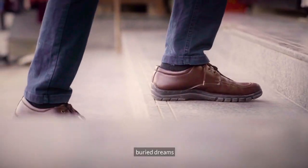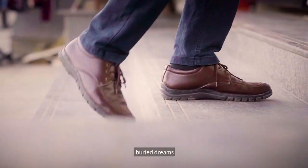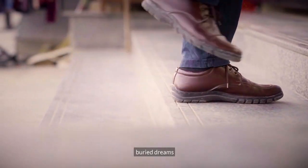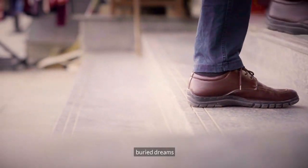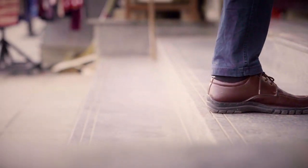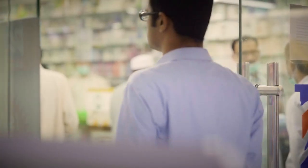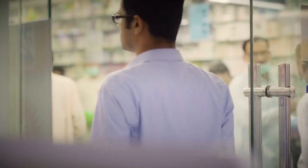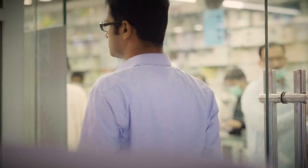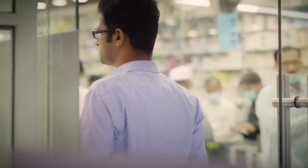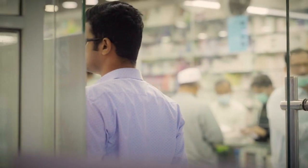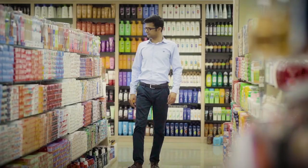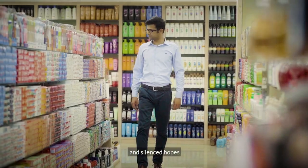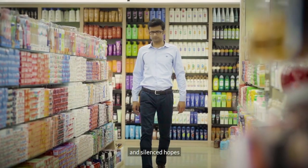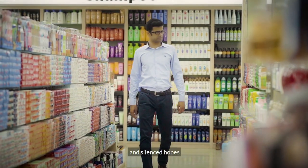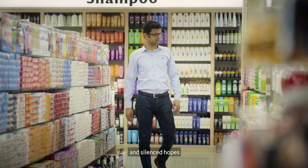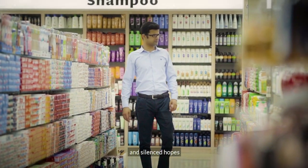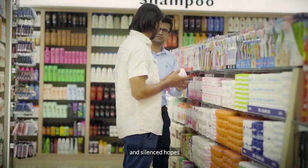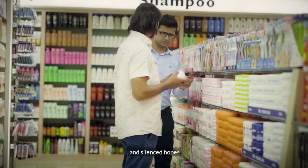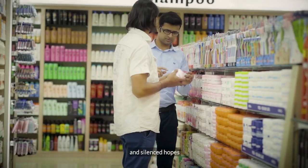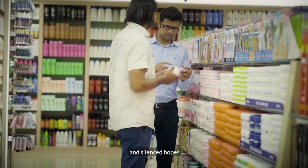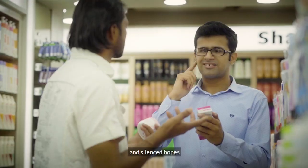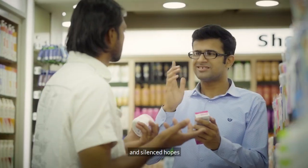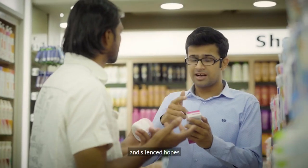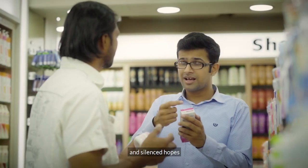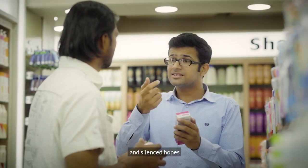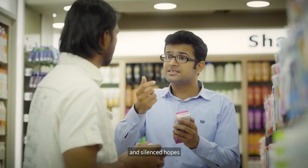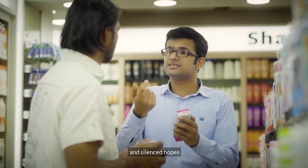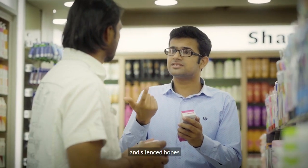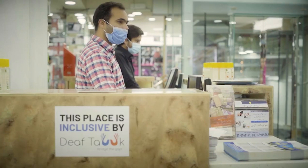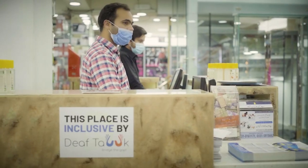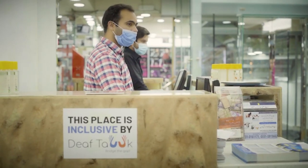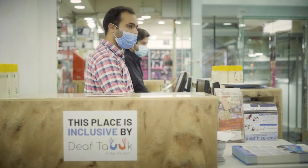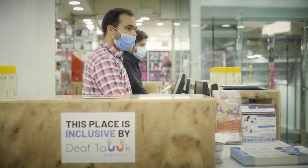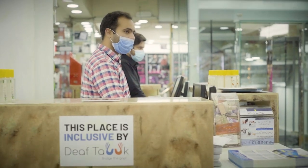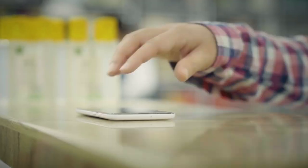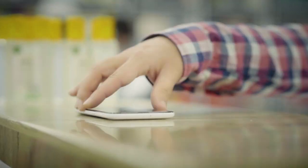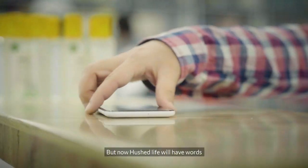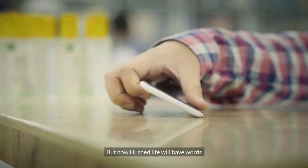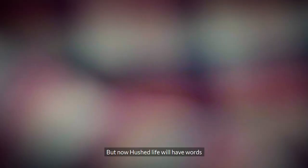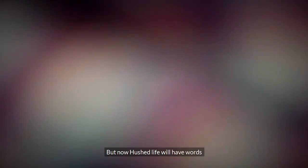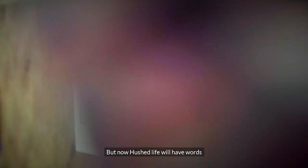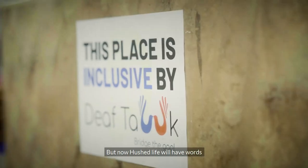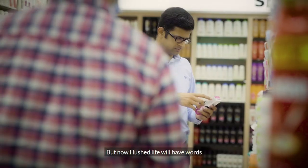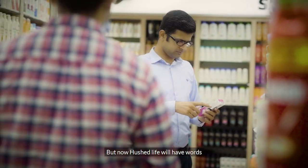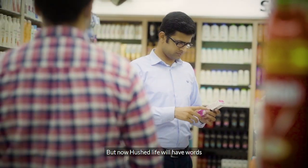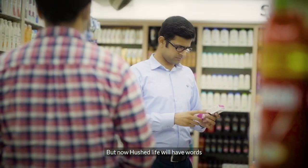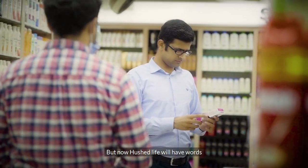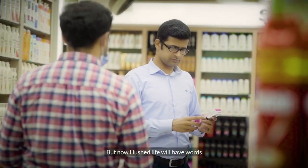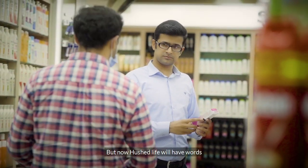ہیں کتنی آوازیں انسنی لیکن خاموش زندگی اب